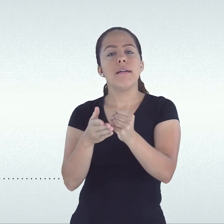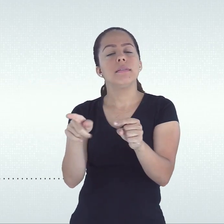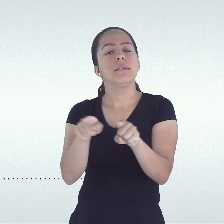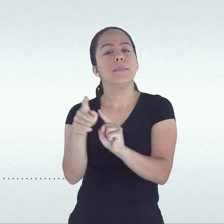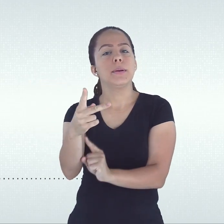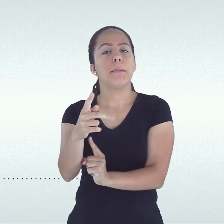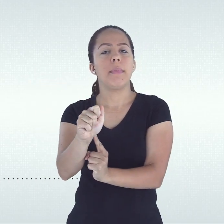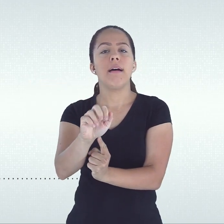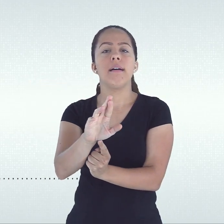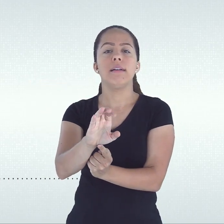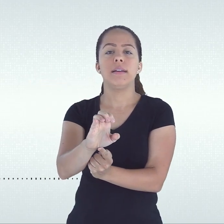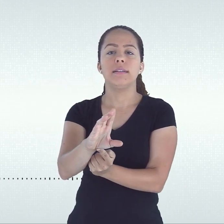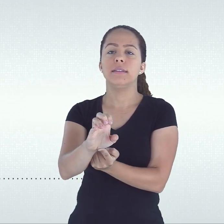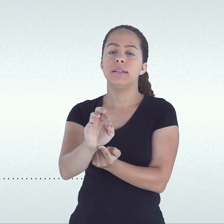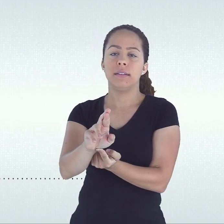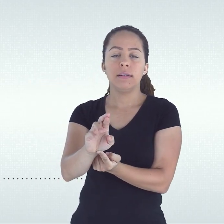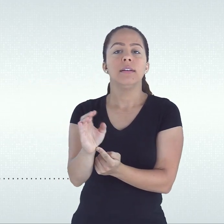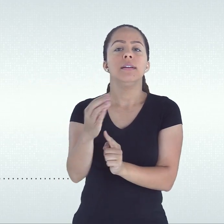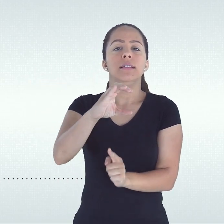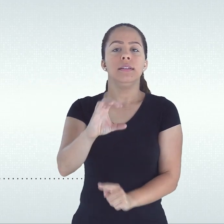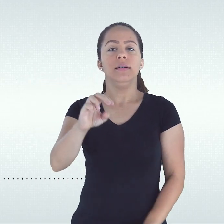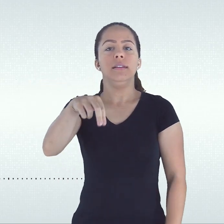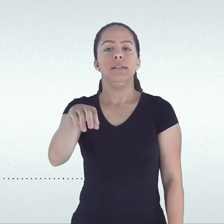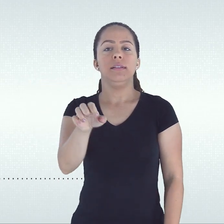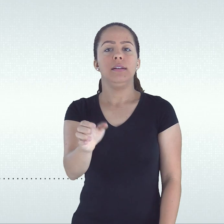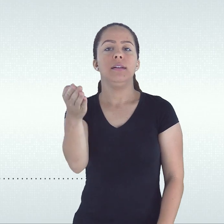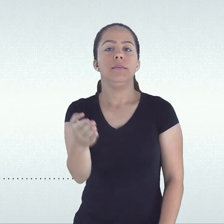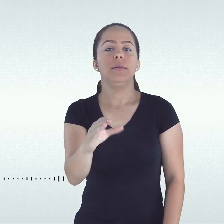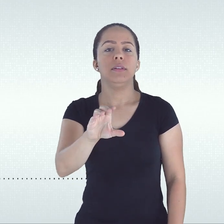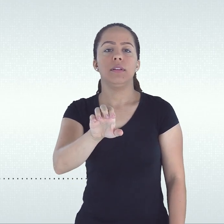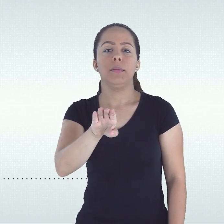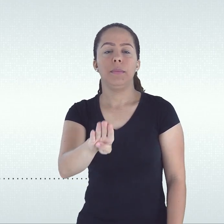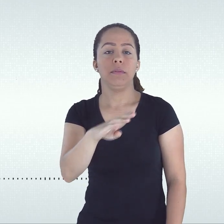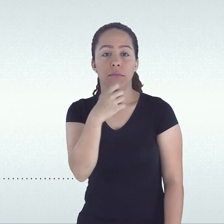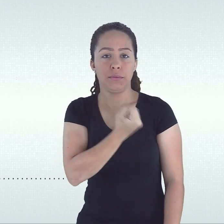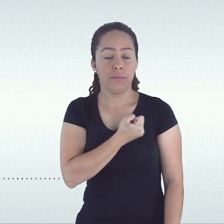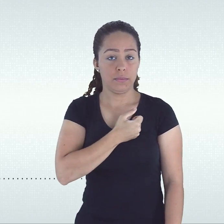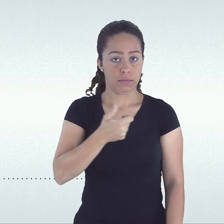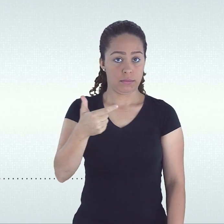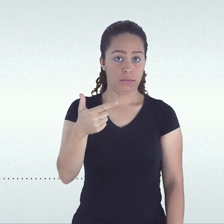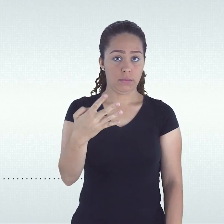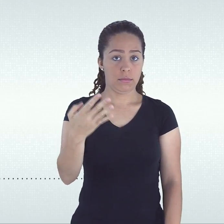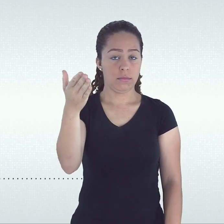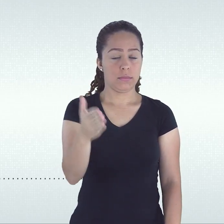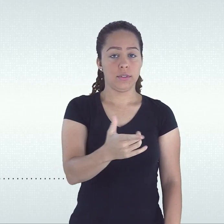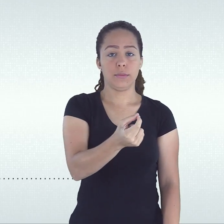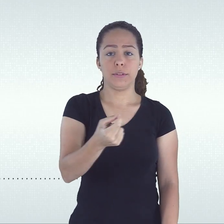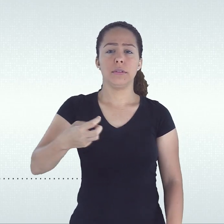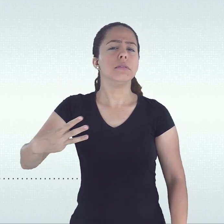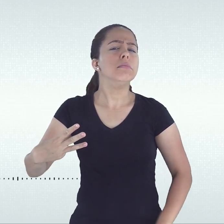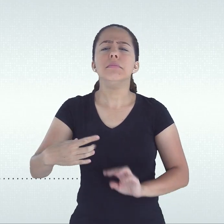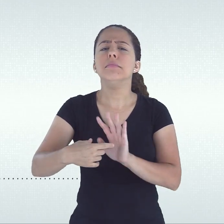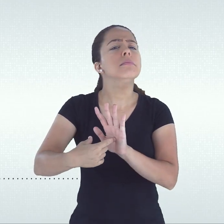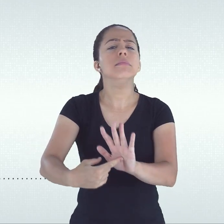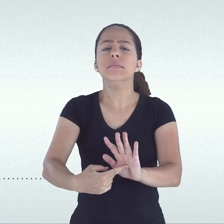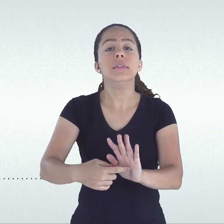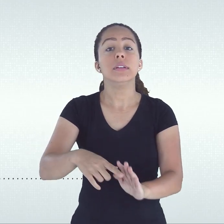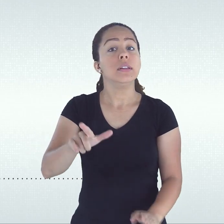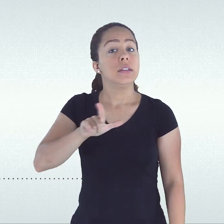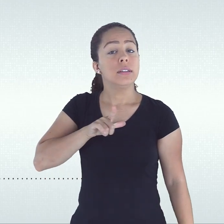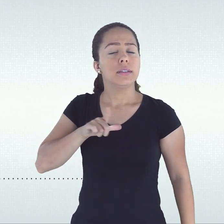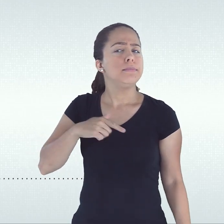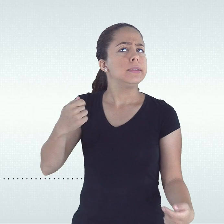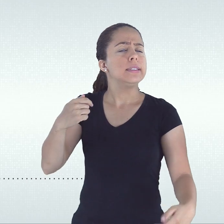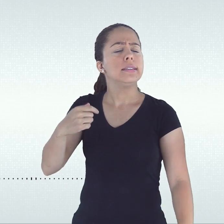parecer CNE-SEB número 24 barra 2003 que dispõe que